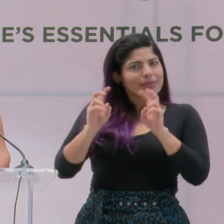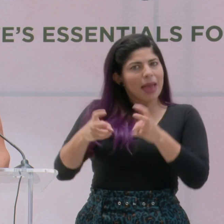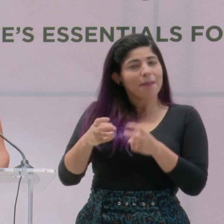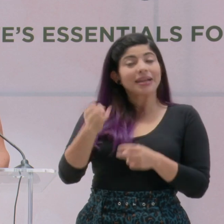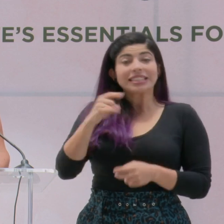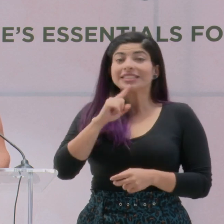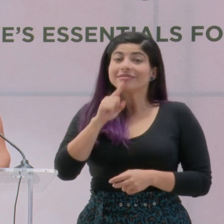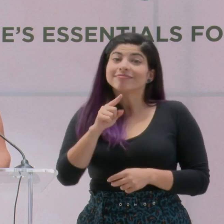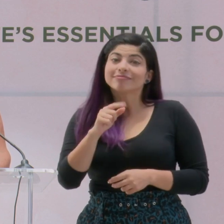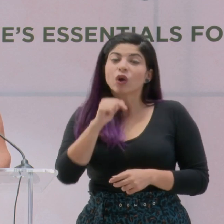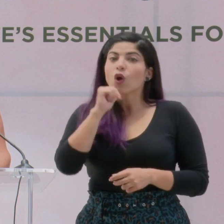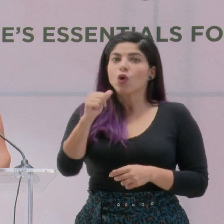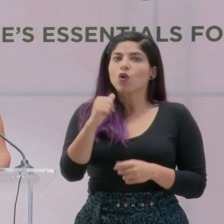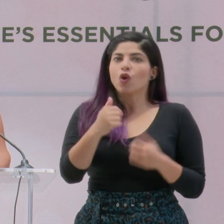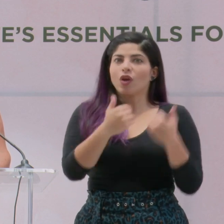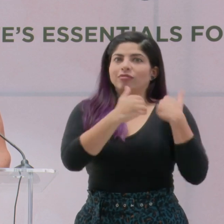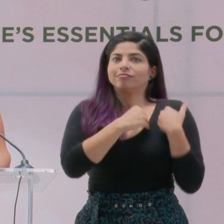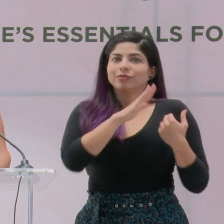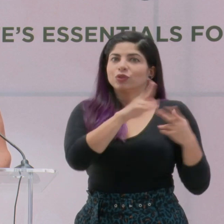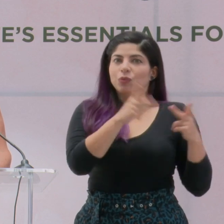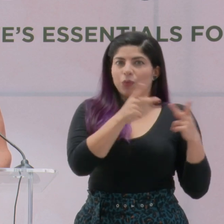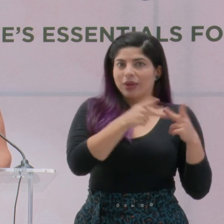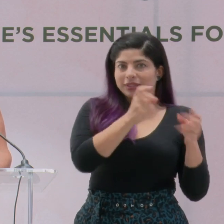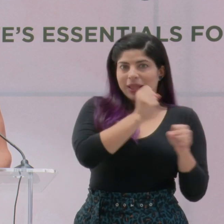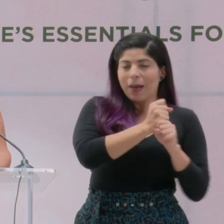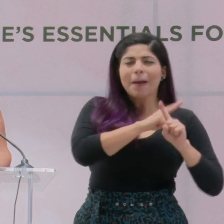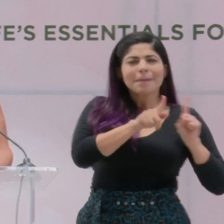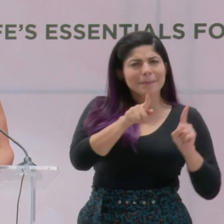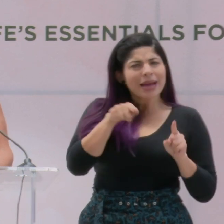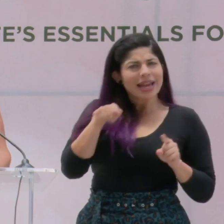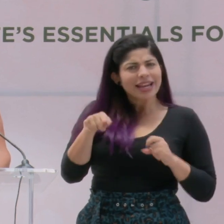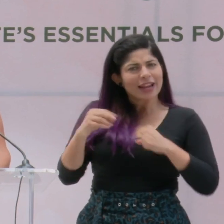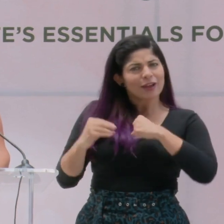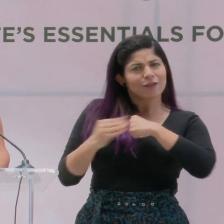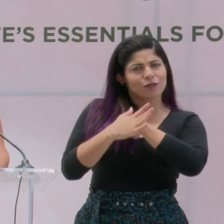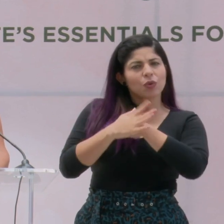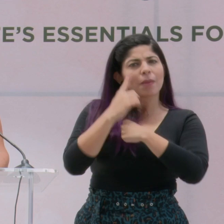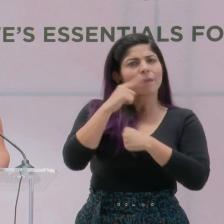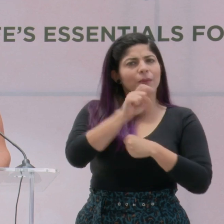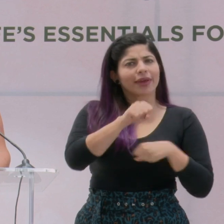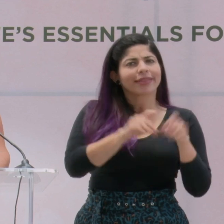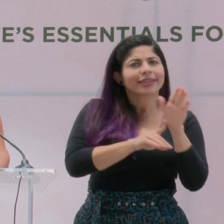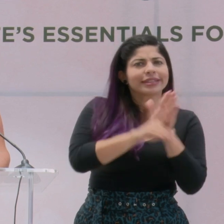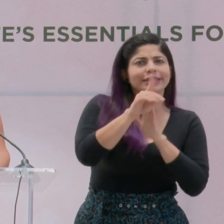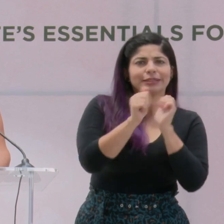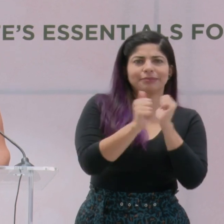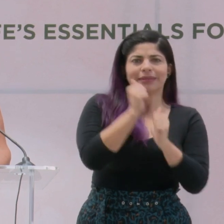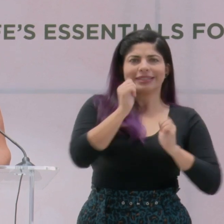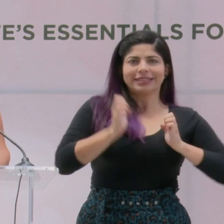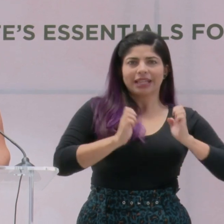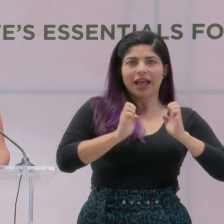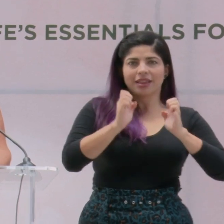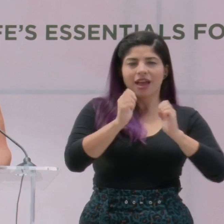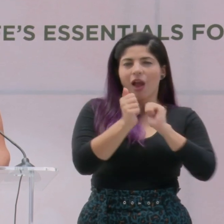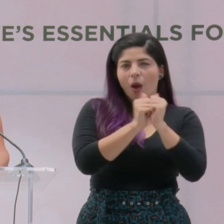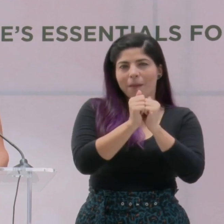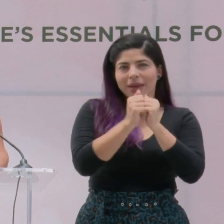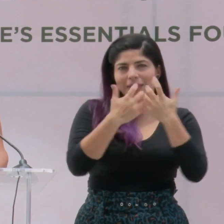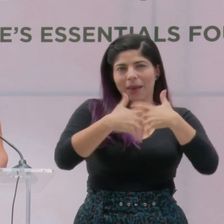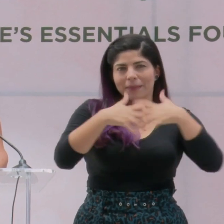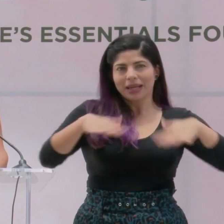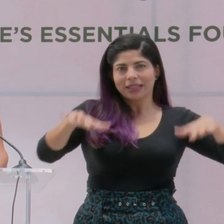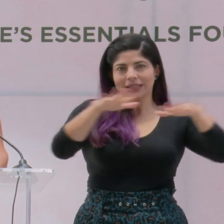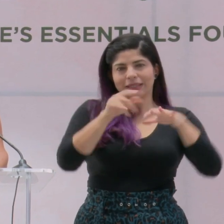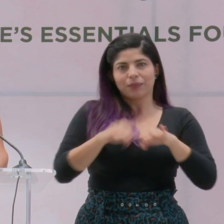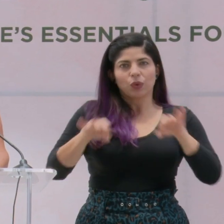que si bien no es competencia directa de su cartera, es un eje transversal para el desarrollo estratégico de la competitividad de nuestra industria.